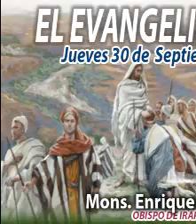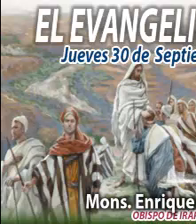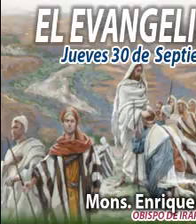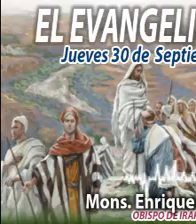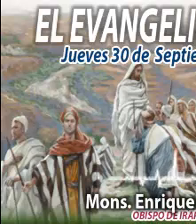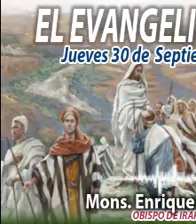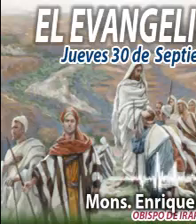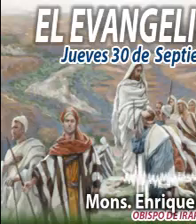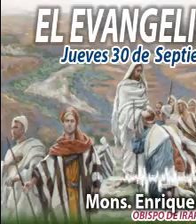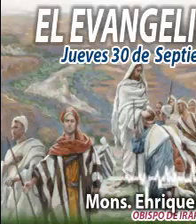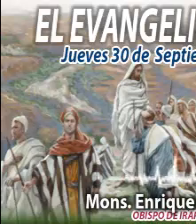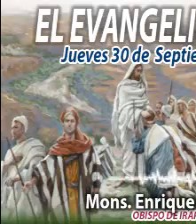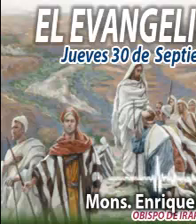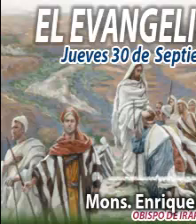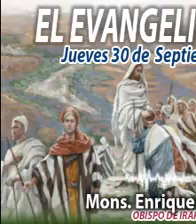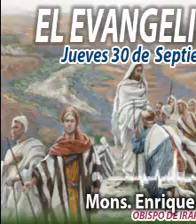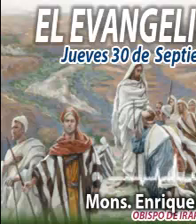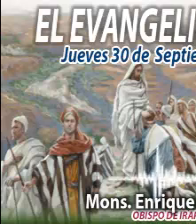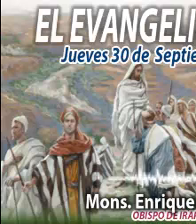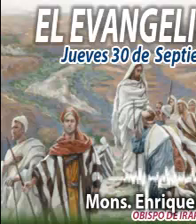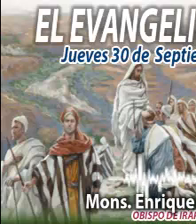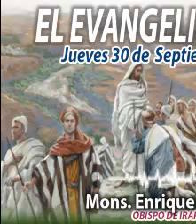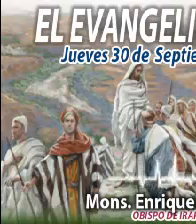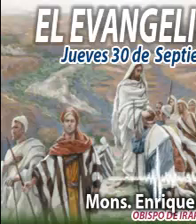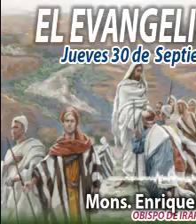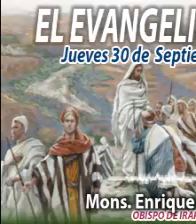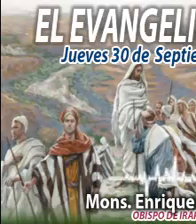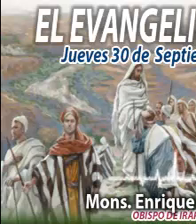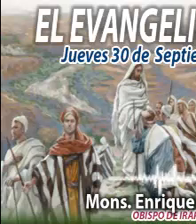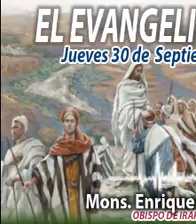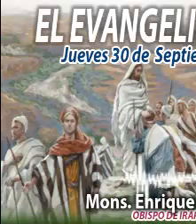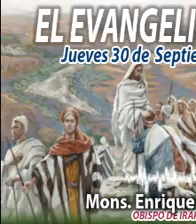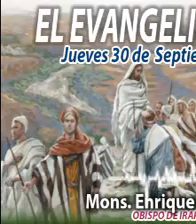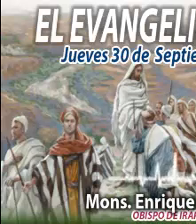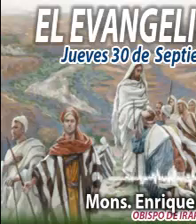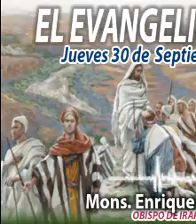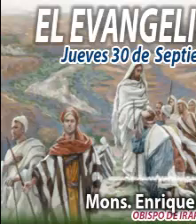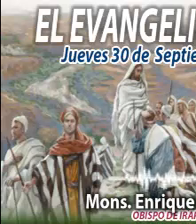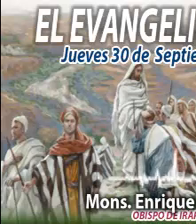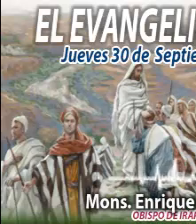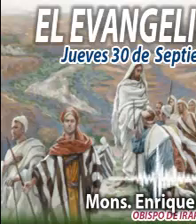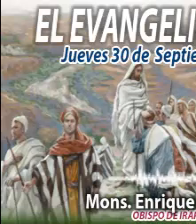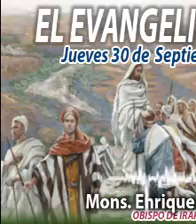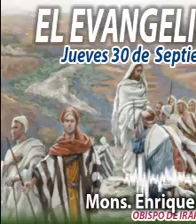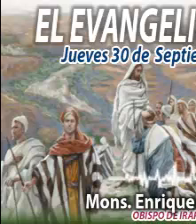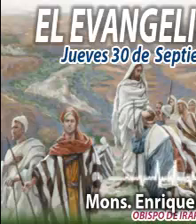Díaz, fortalezcamos nuestra fe. Seamos testigos de Jesús, vivo y resucitado.